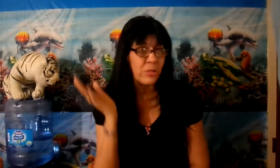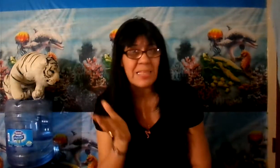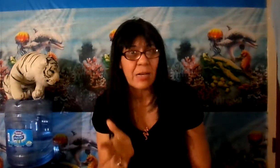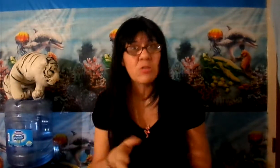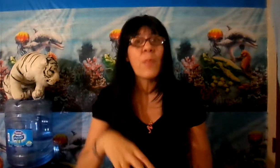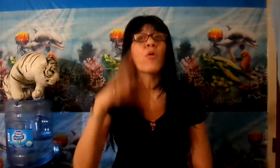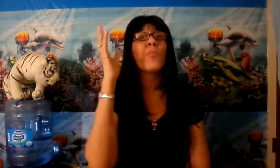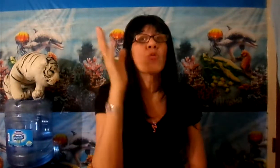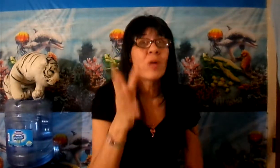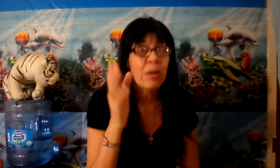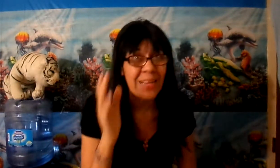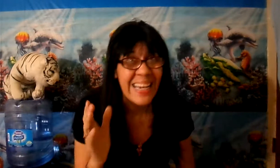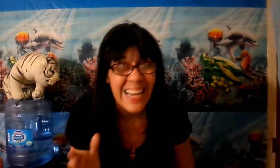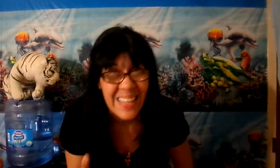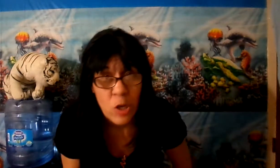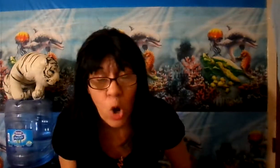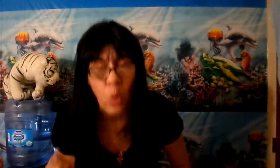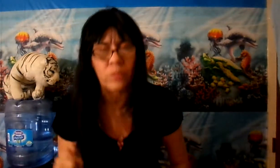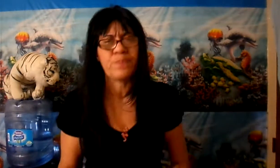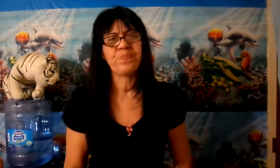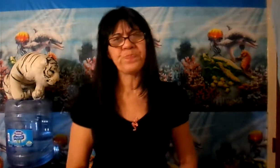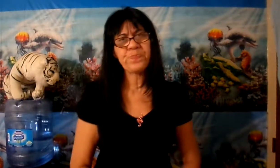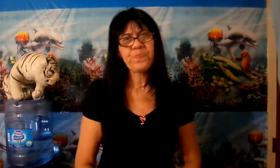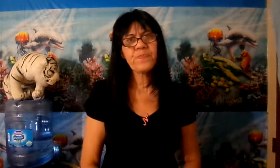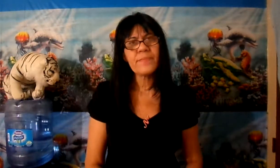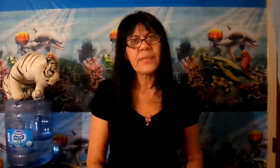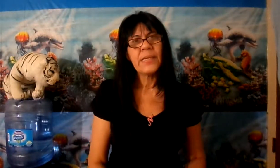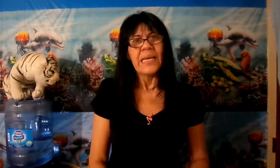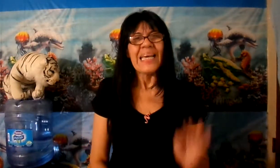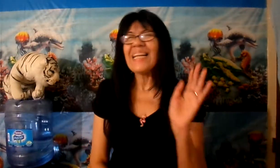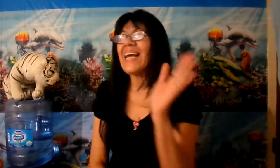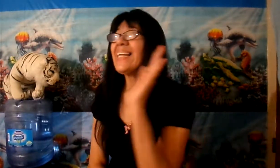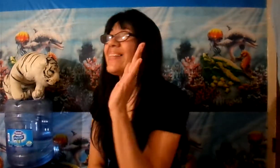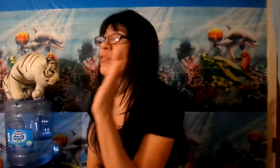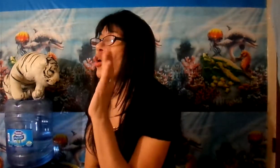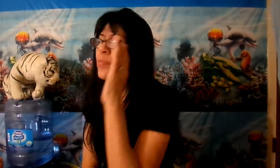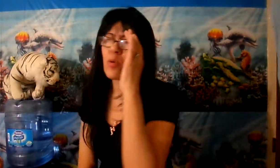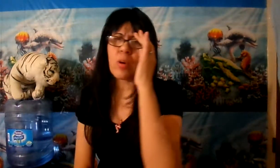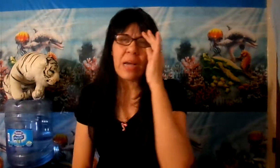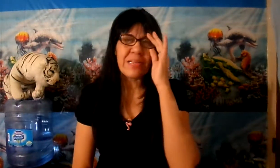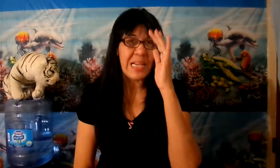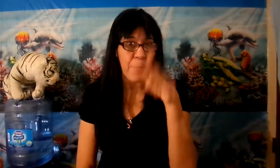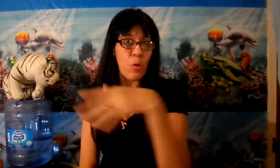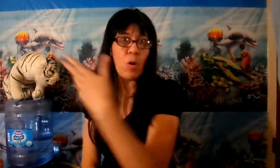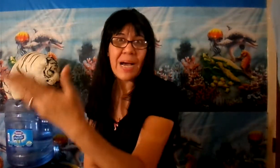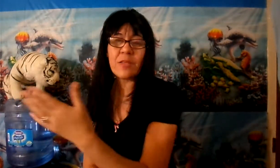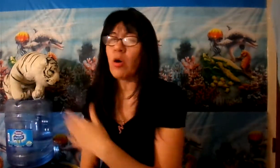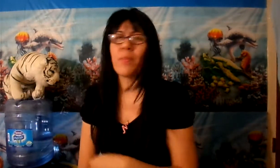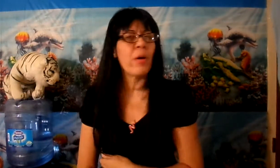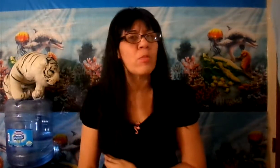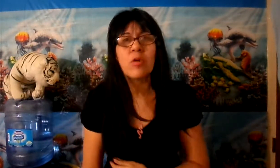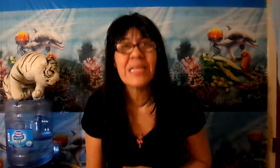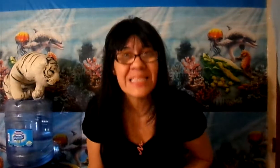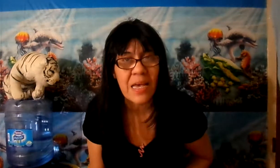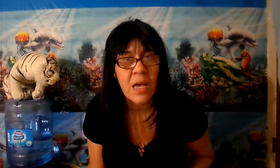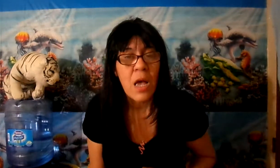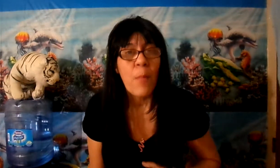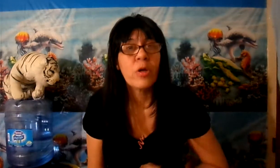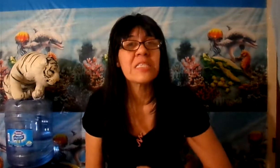tantas cosas porque provocaron la ira de Dios. Es la ira de Dios que provocaron y al que provoca a Dios es mejor morirse. Porque si